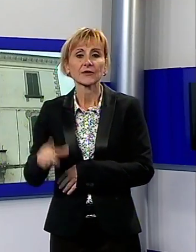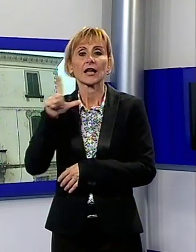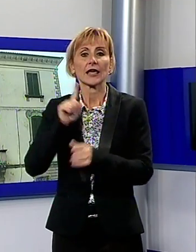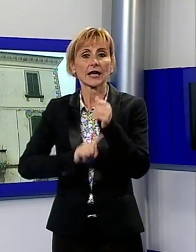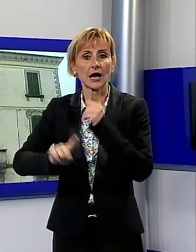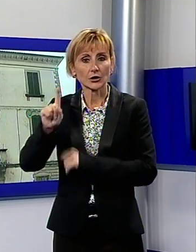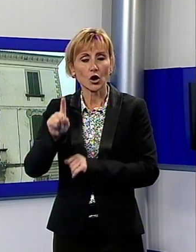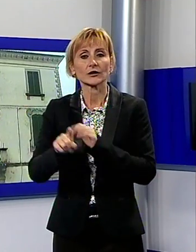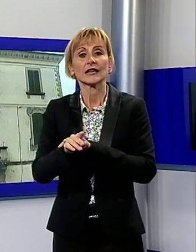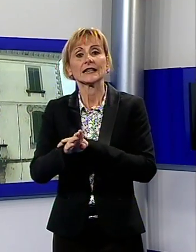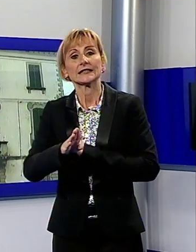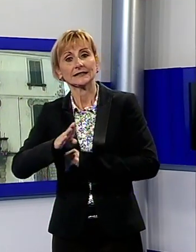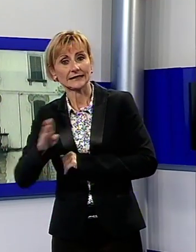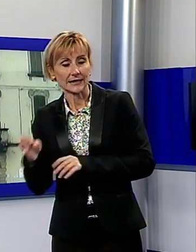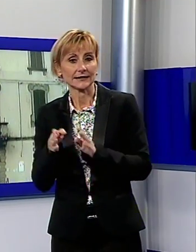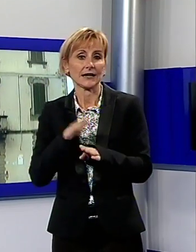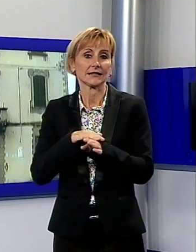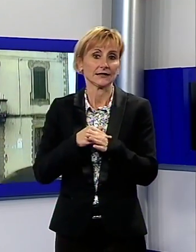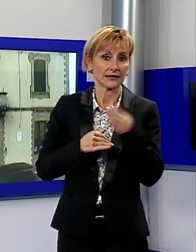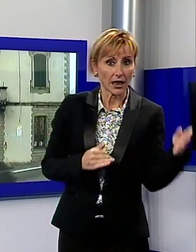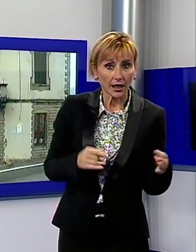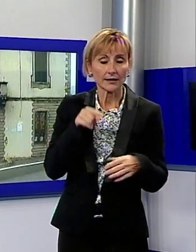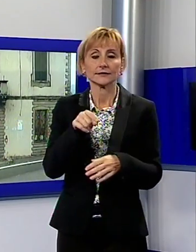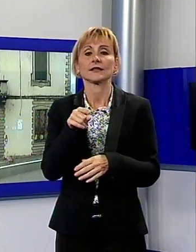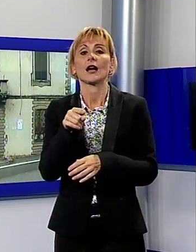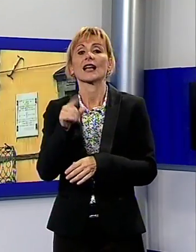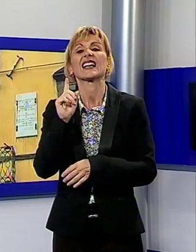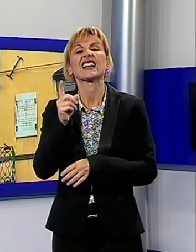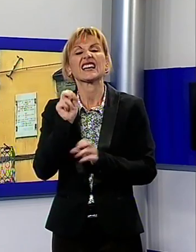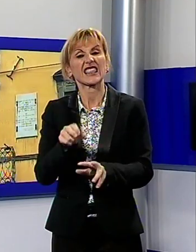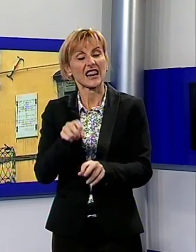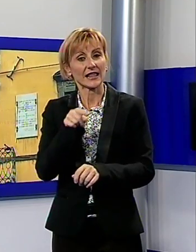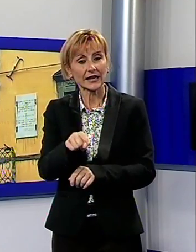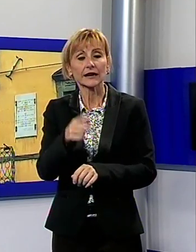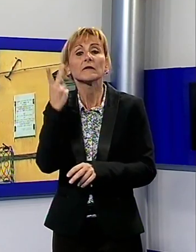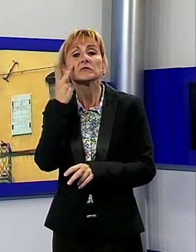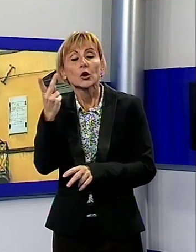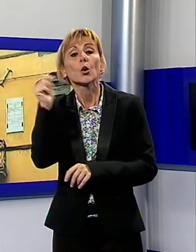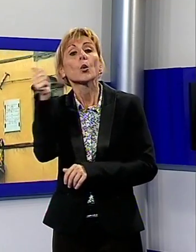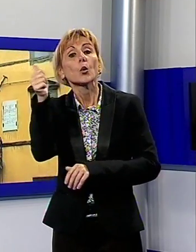ed i grillini riusciranno ad amalgamarsi e presentare una lista in grado di sconfiggerci politicamente.